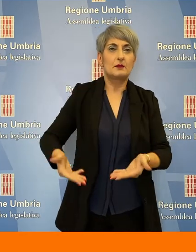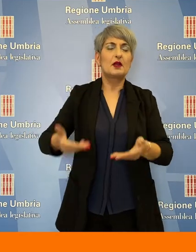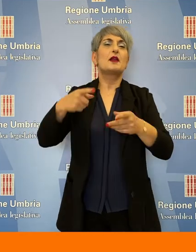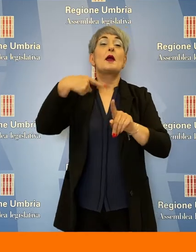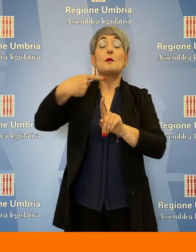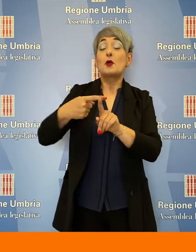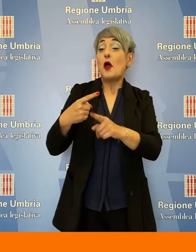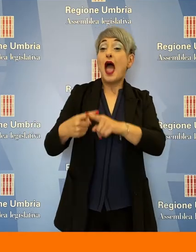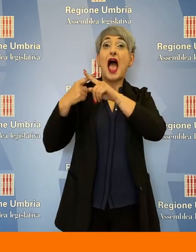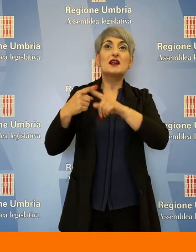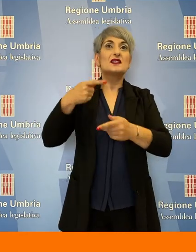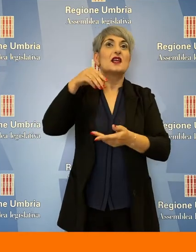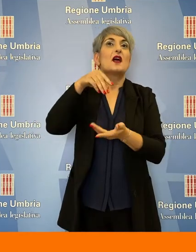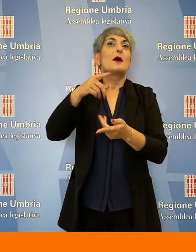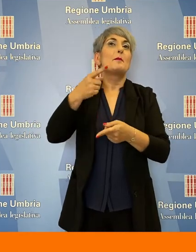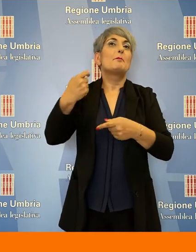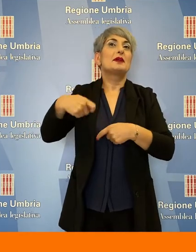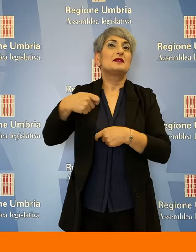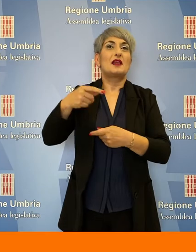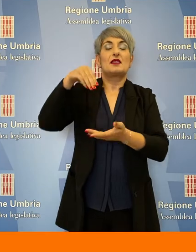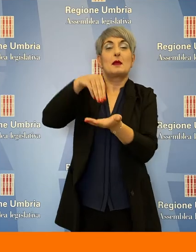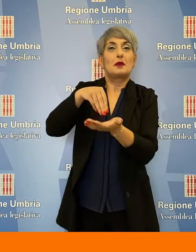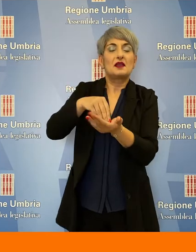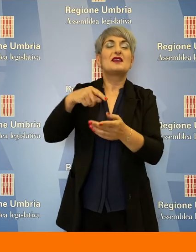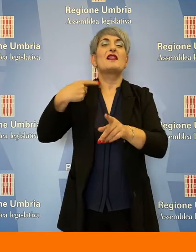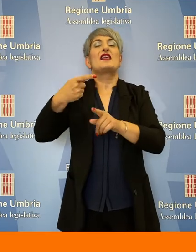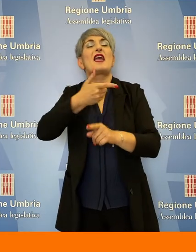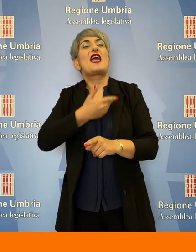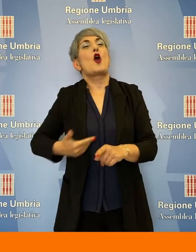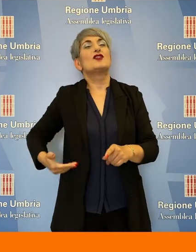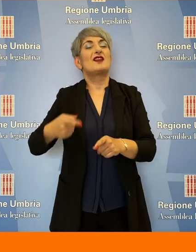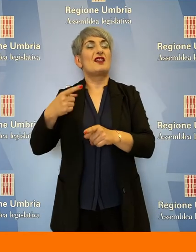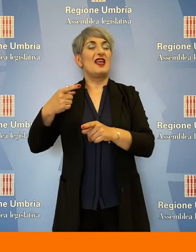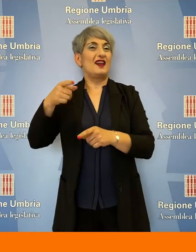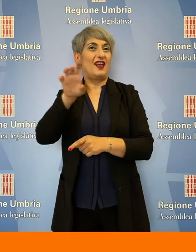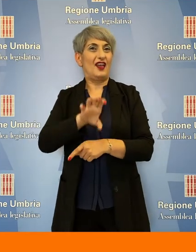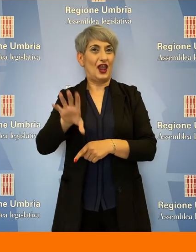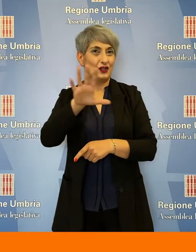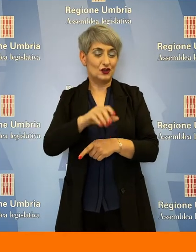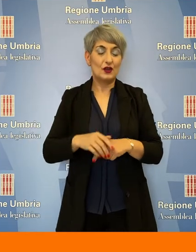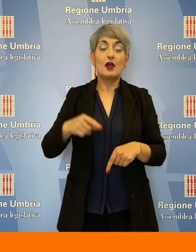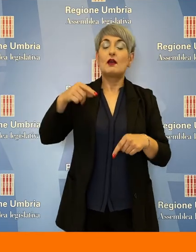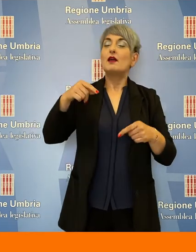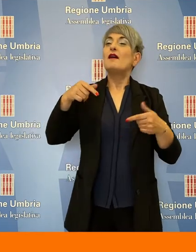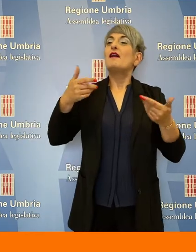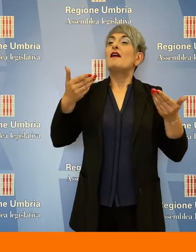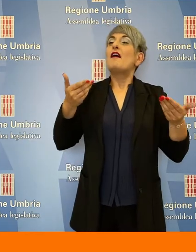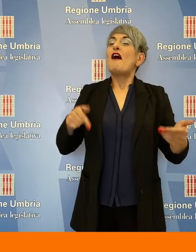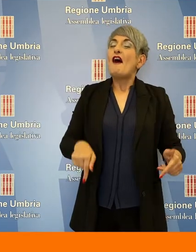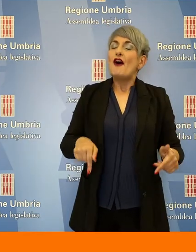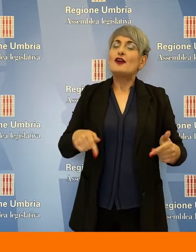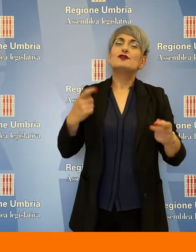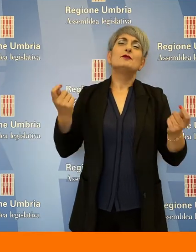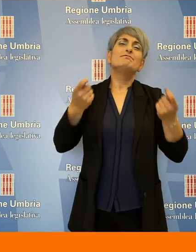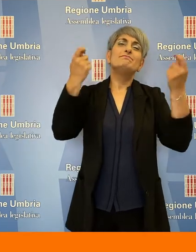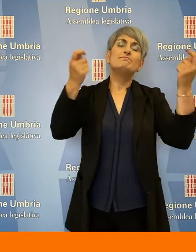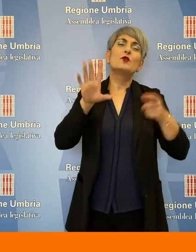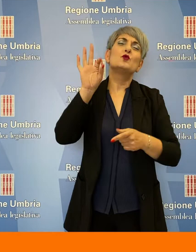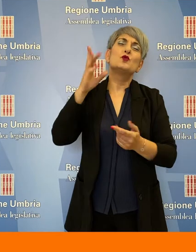ex Presidenti e consiglieri regionali. Oggi abbiamo celebrato i 50 anni della prima